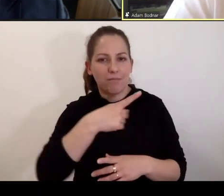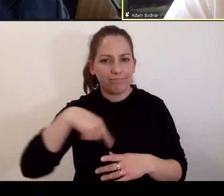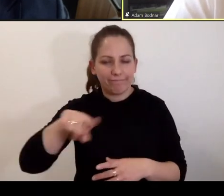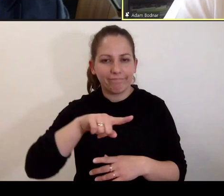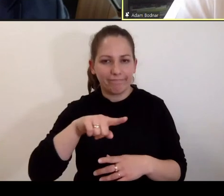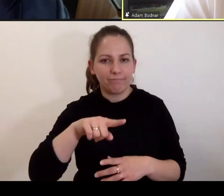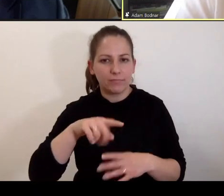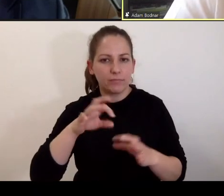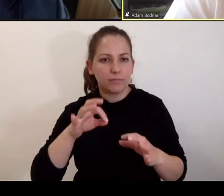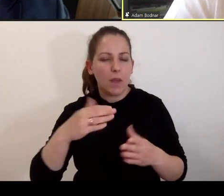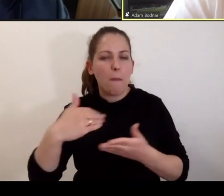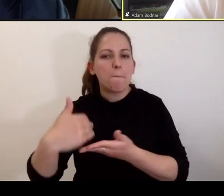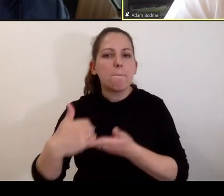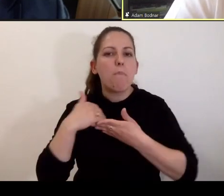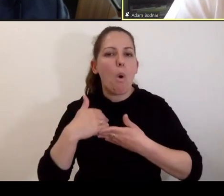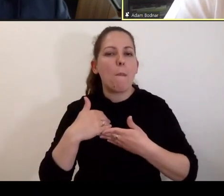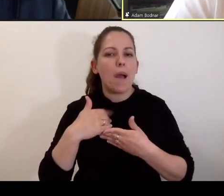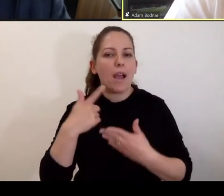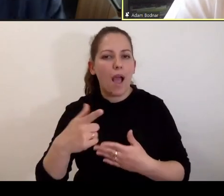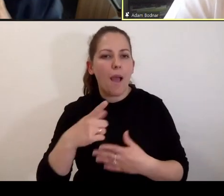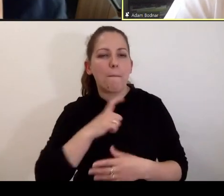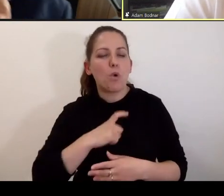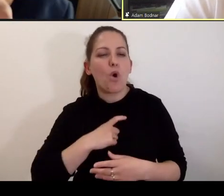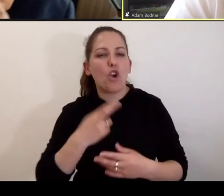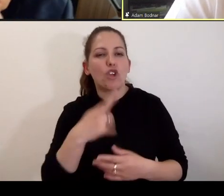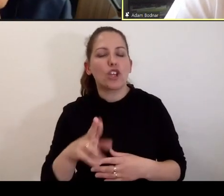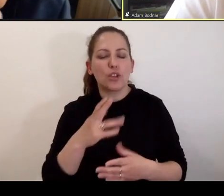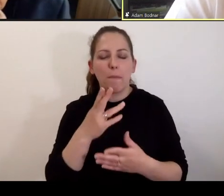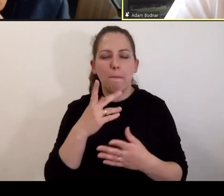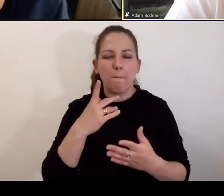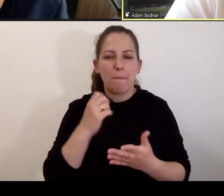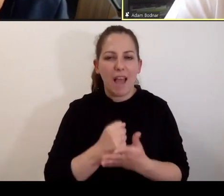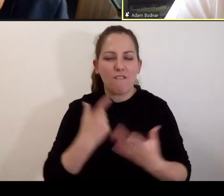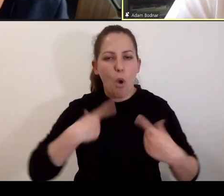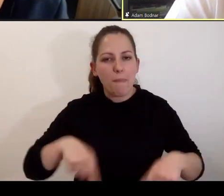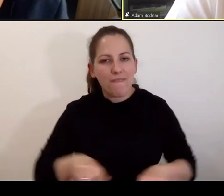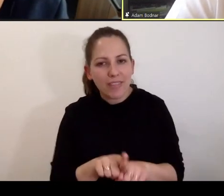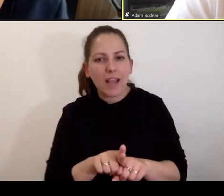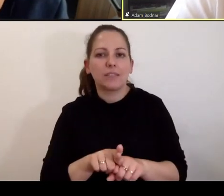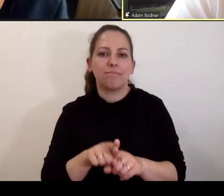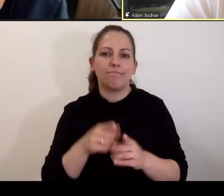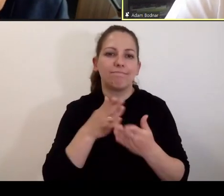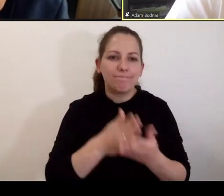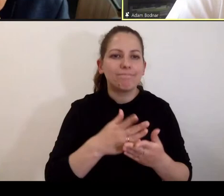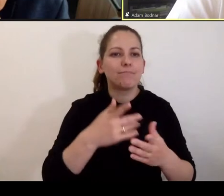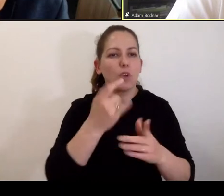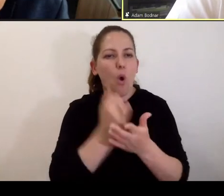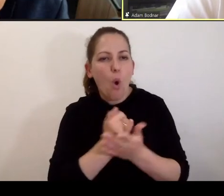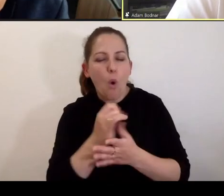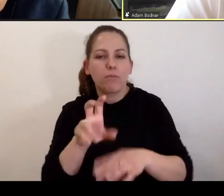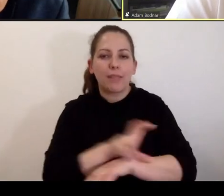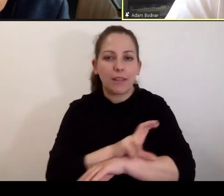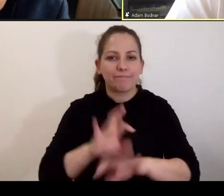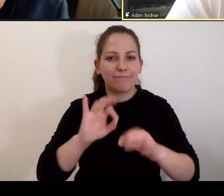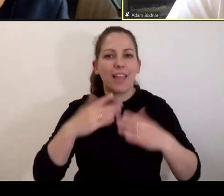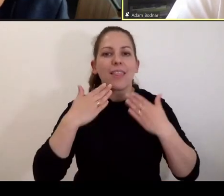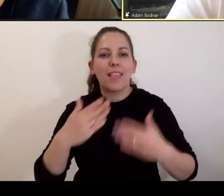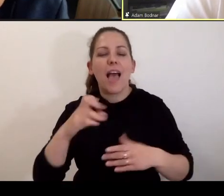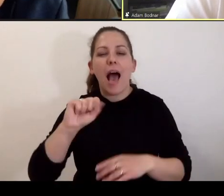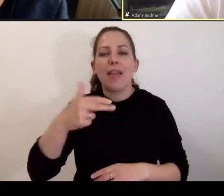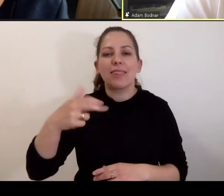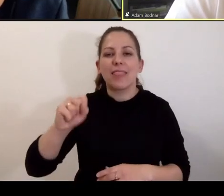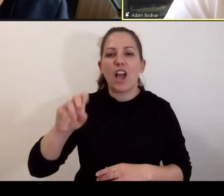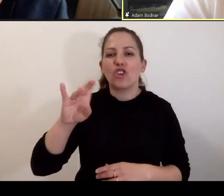Glonka, która nam pomaga w Biurze Rzecznika obsługiwać tego typu realizacje. Bardzo serdecznie dziękuję. Dziękuję także pani Annie Grzelak